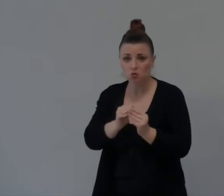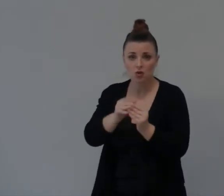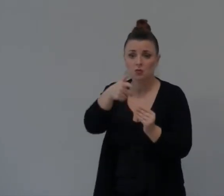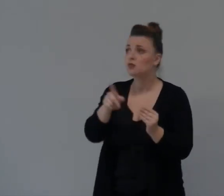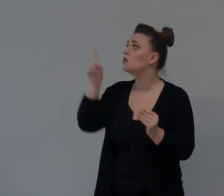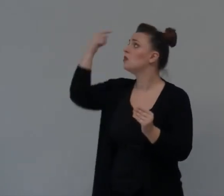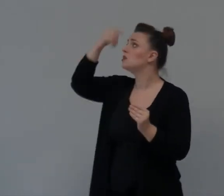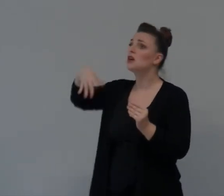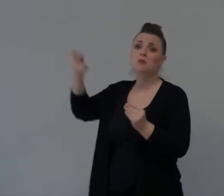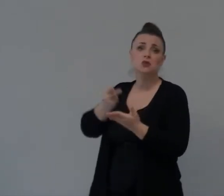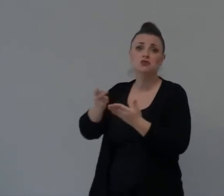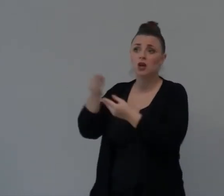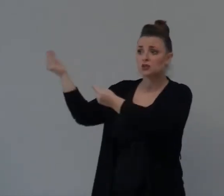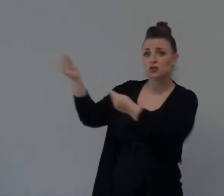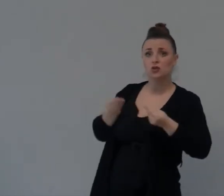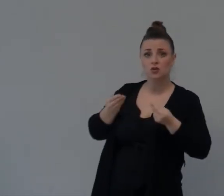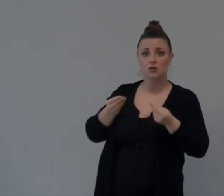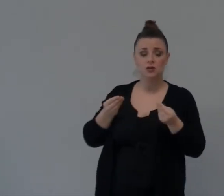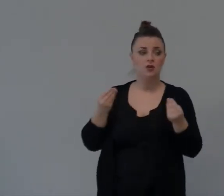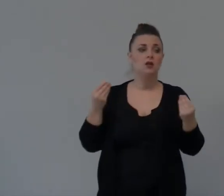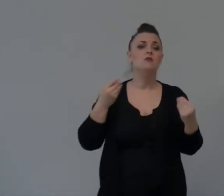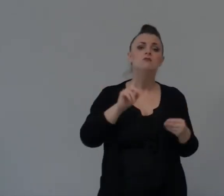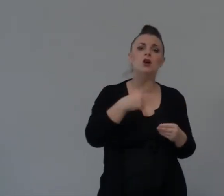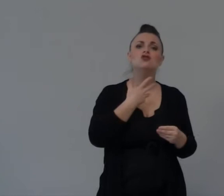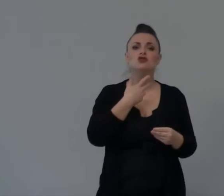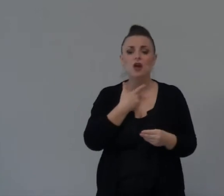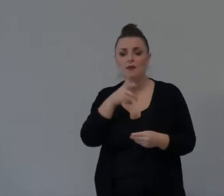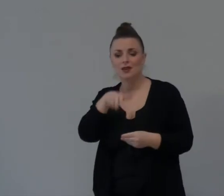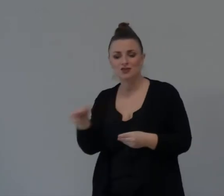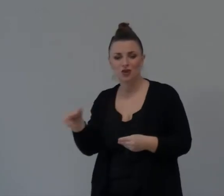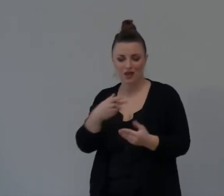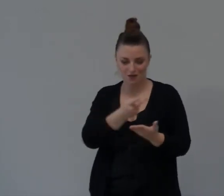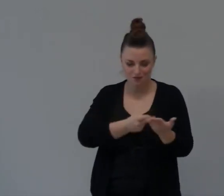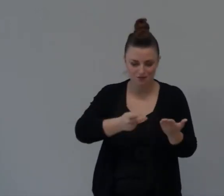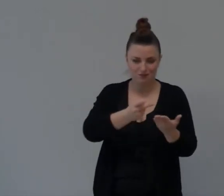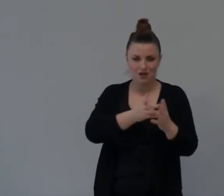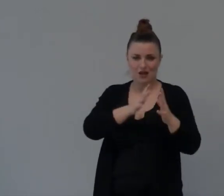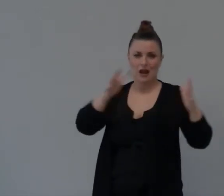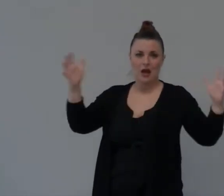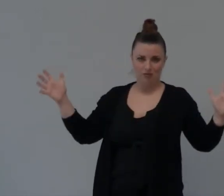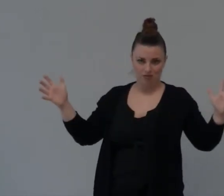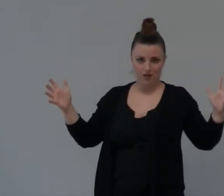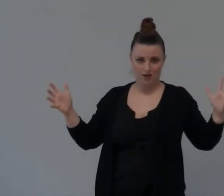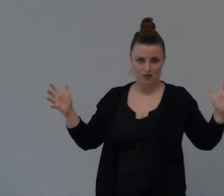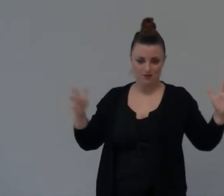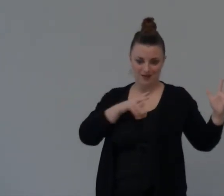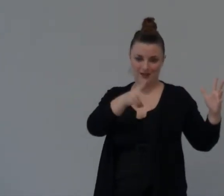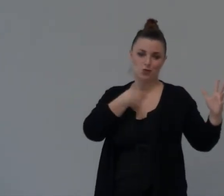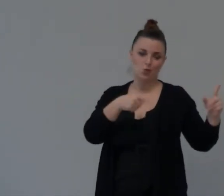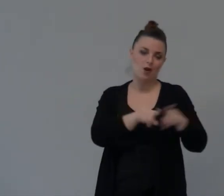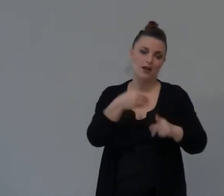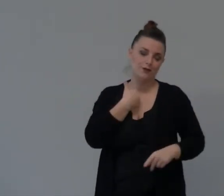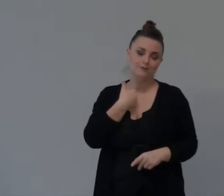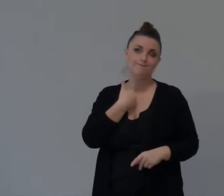Poi Sono I Grandi Pianificati In questo Suonario Terzo E Quelli Che